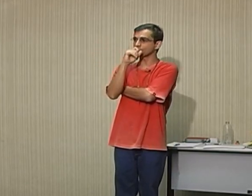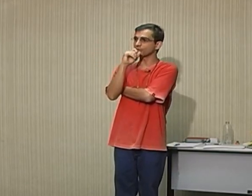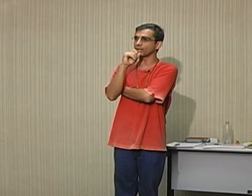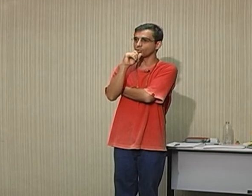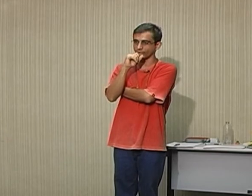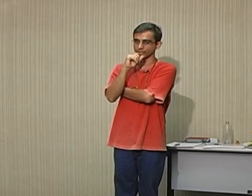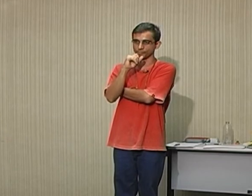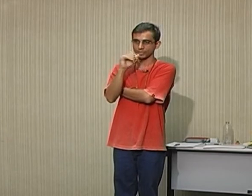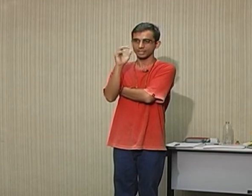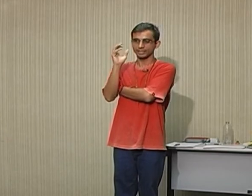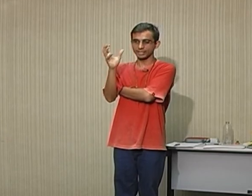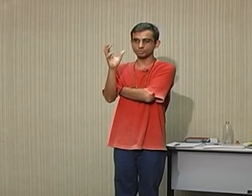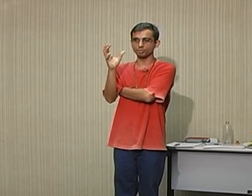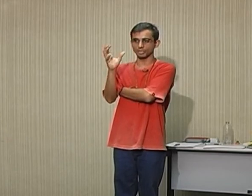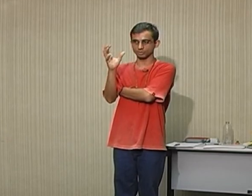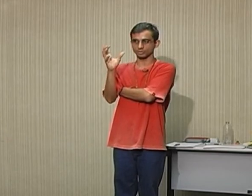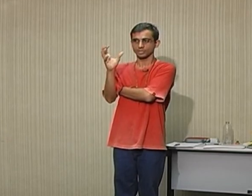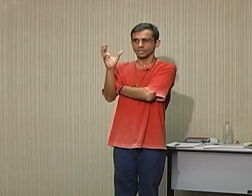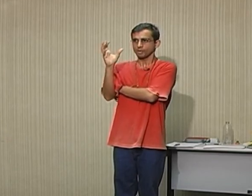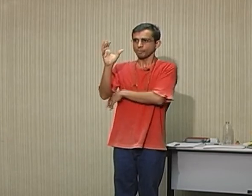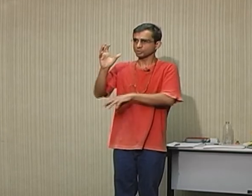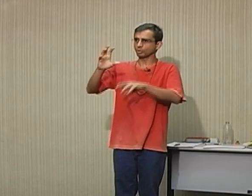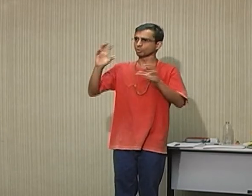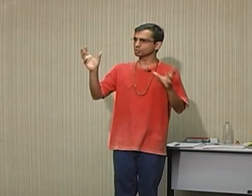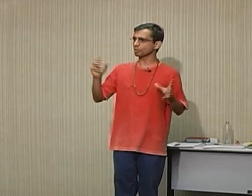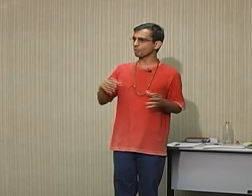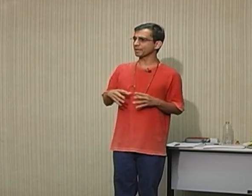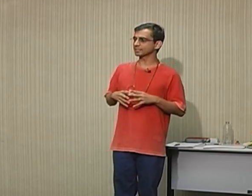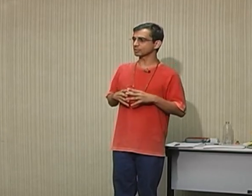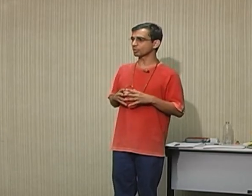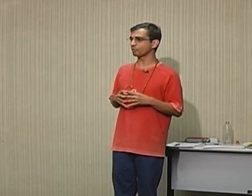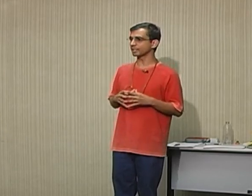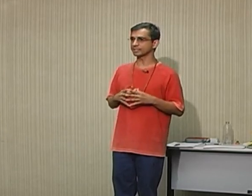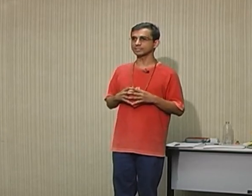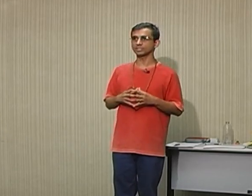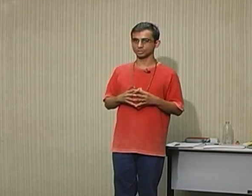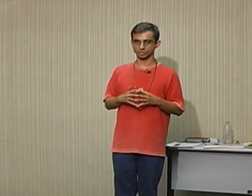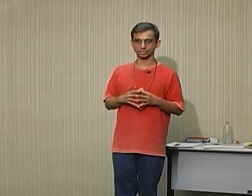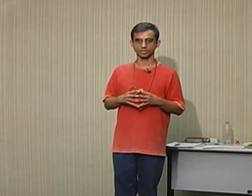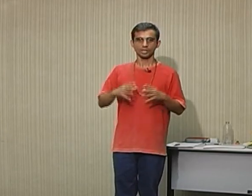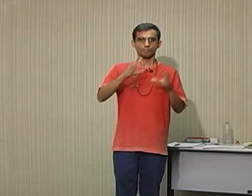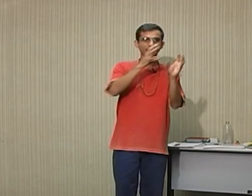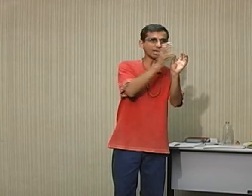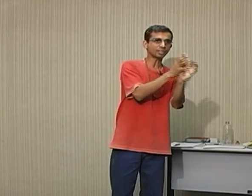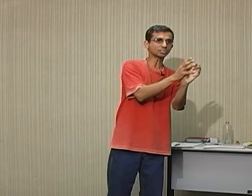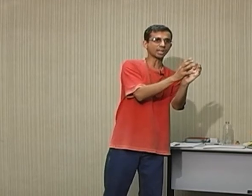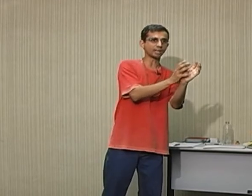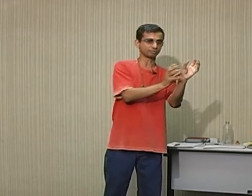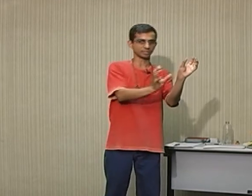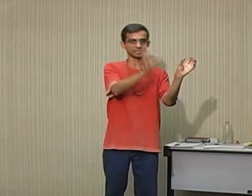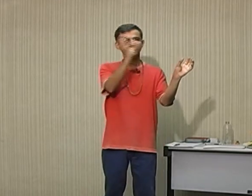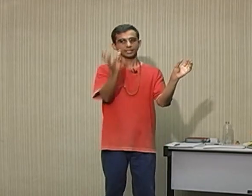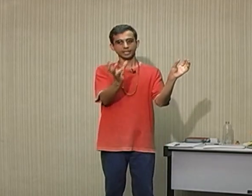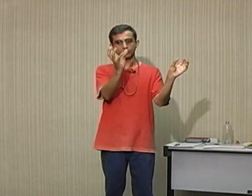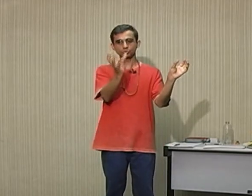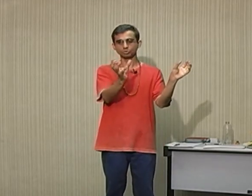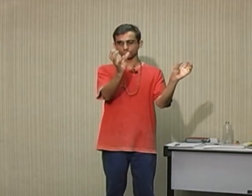falar agora, nesse momento. Mas uma última comparação que eu faria é seguinte, palavra-chave, resumo